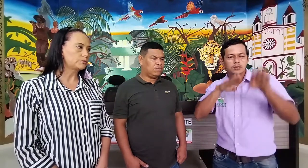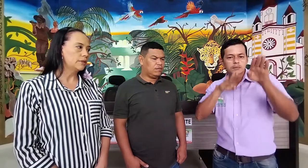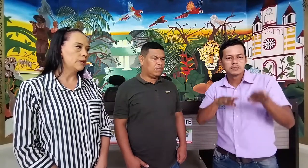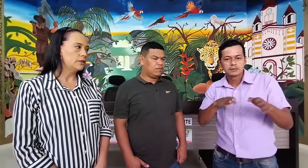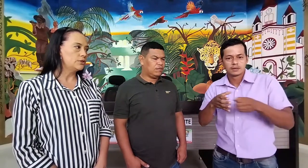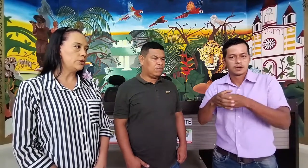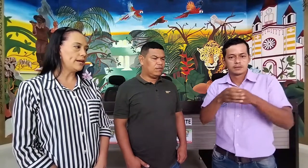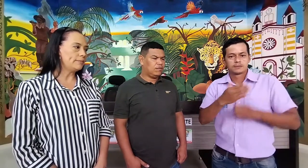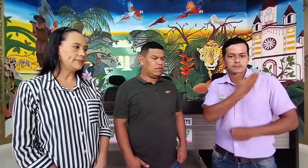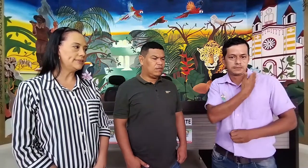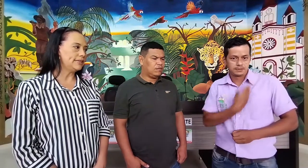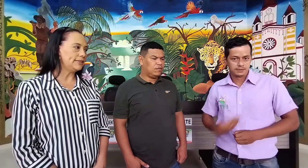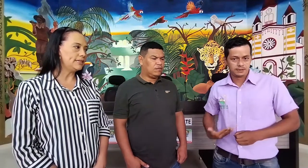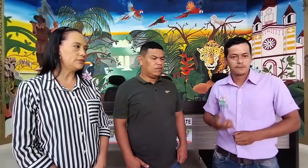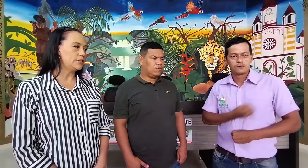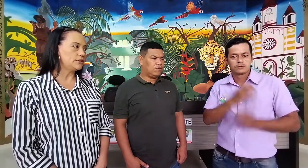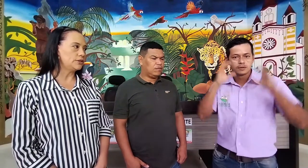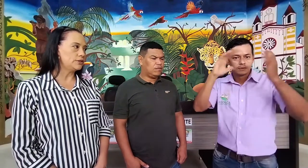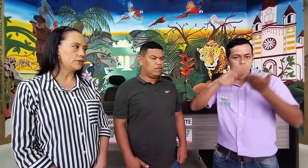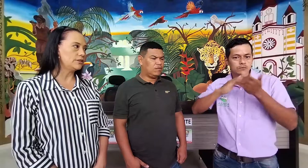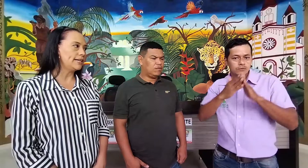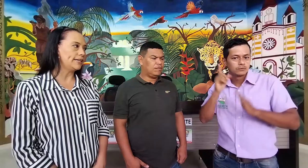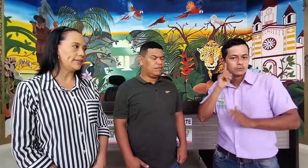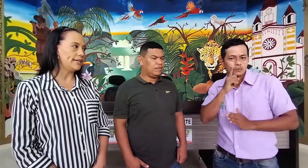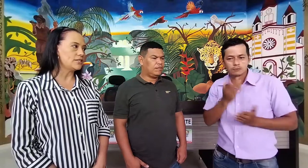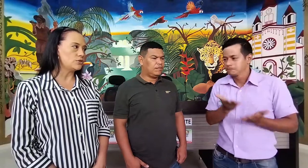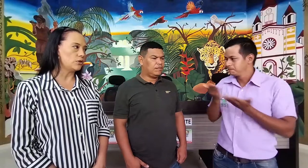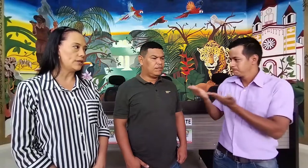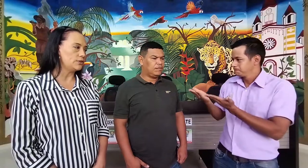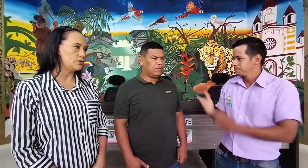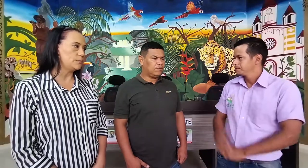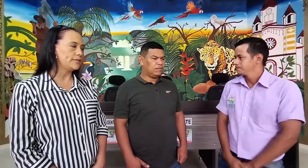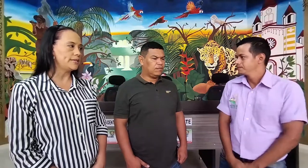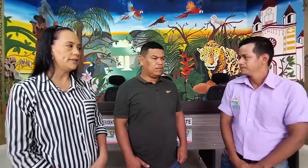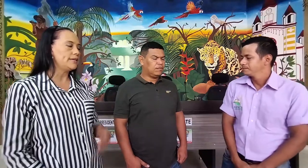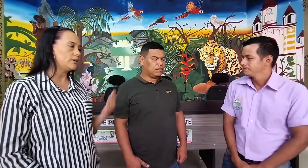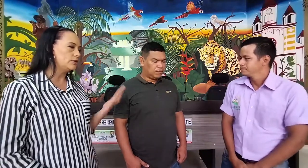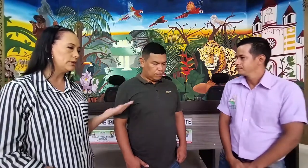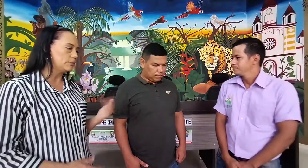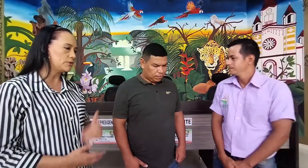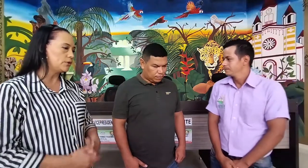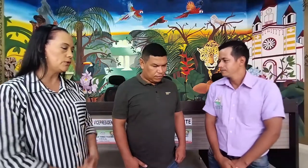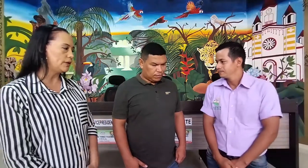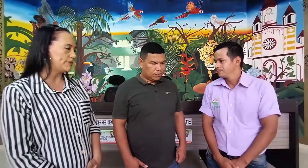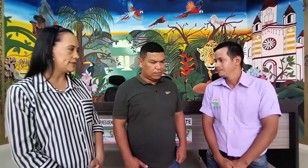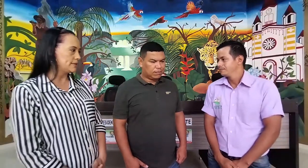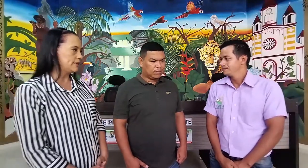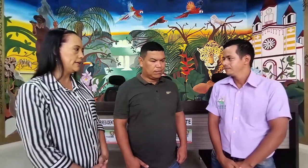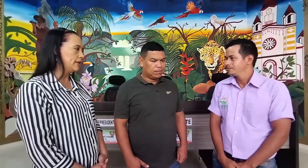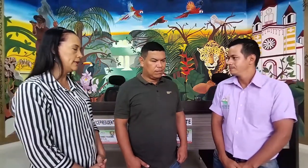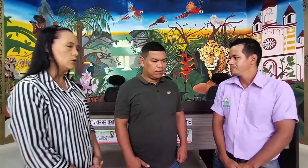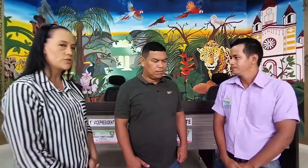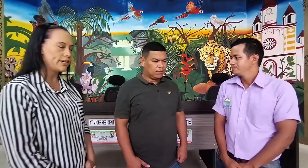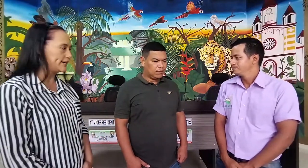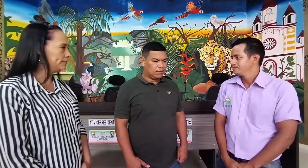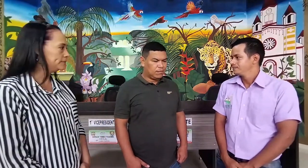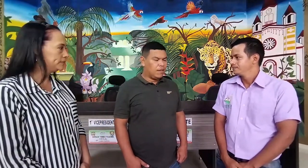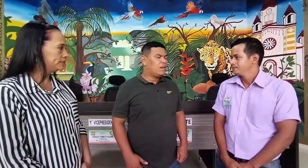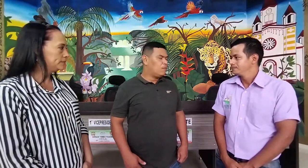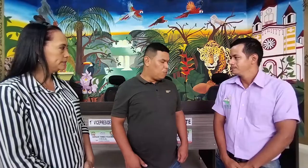soy el representante de la Asociación de Sordos de Caquetá, Sordas, soy su presidente y contamos hoy con la presencia del concejal. Muy